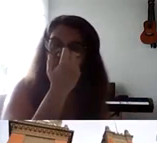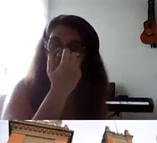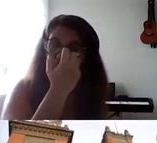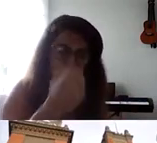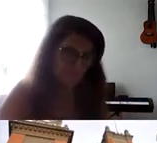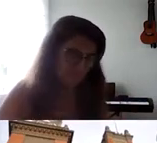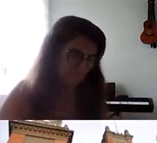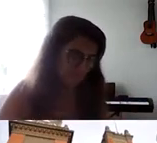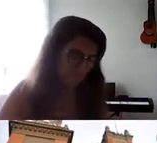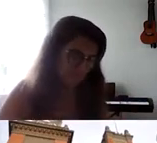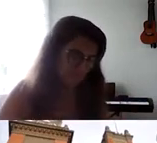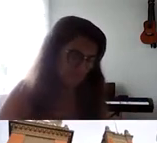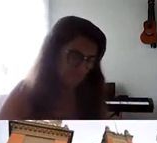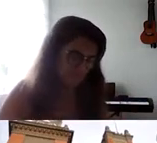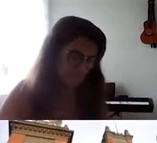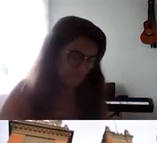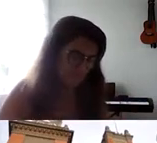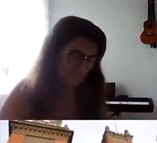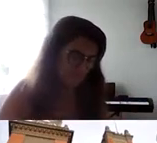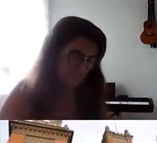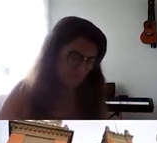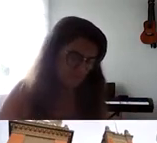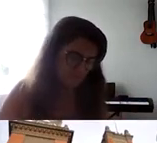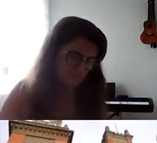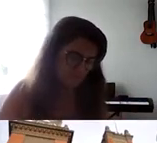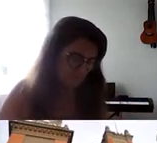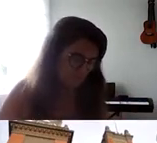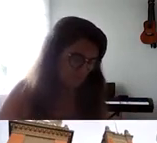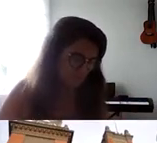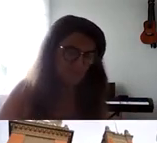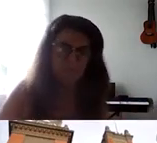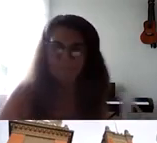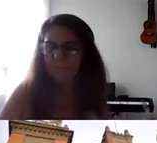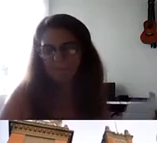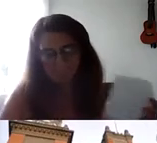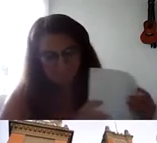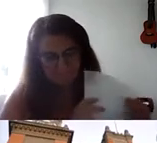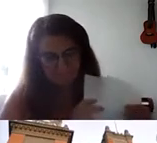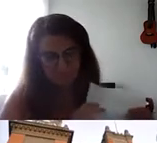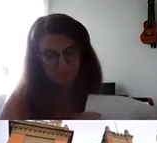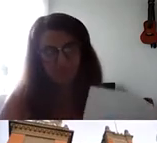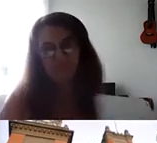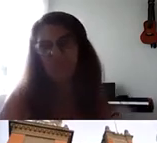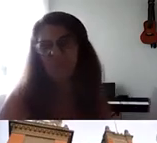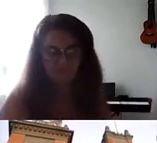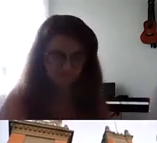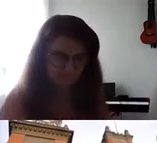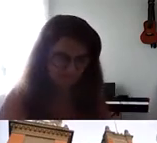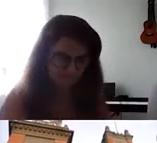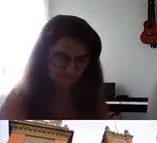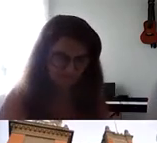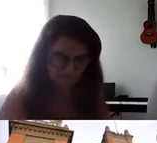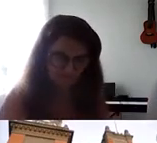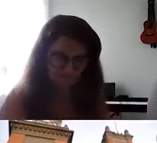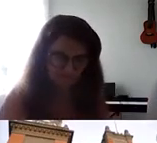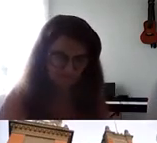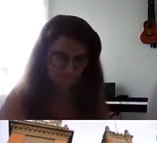concorrência, o que mostra que a gente ainda tem um caminho grande a percorrer na questão das ações afirmativas, o quanto a gente tem que incentivar